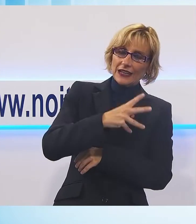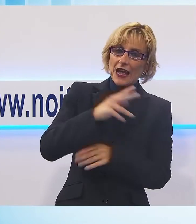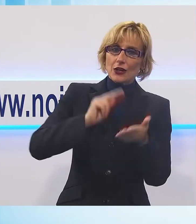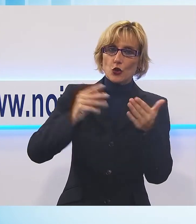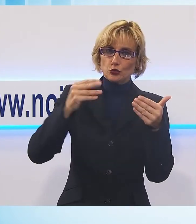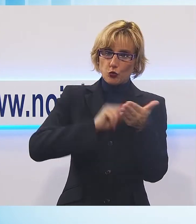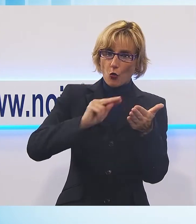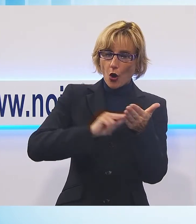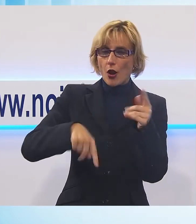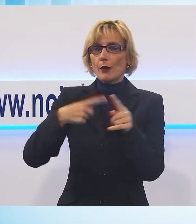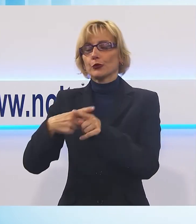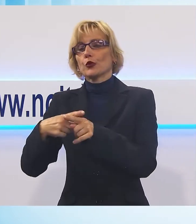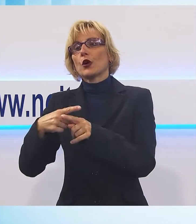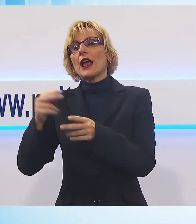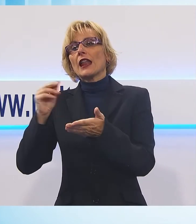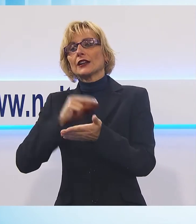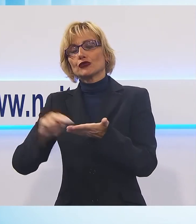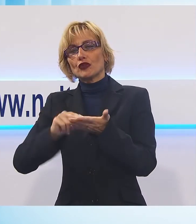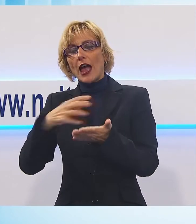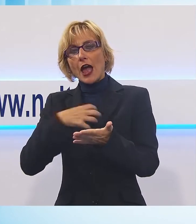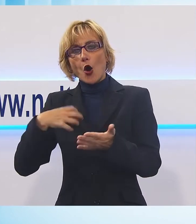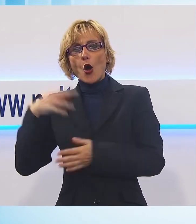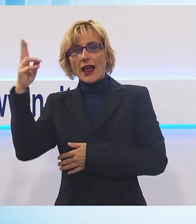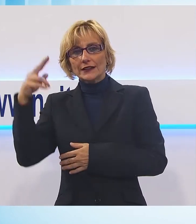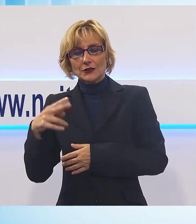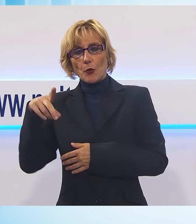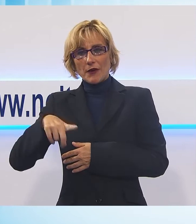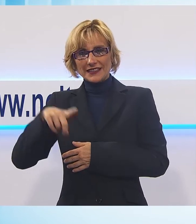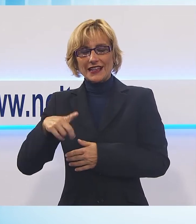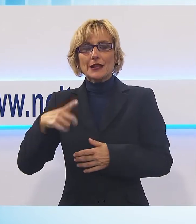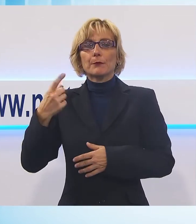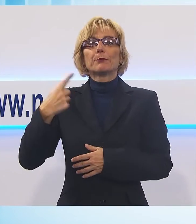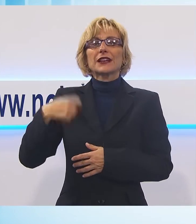artistico Passaglia, tutta la soddisfazione del presidente Luca Menesini.